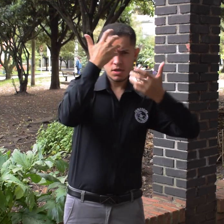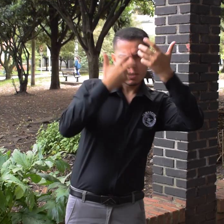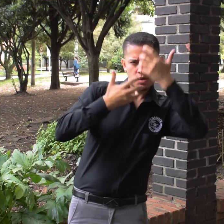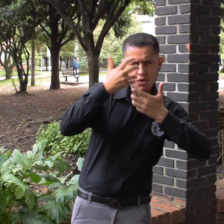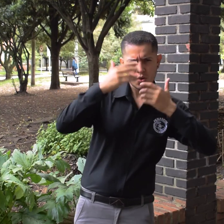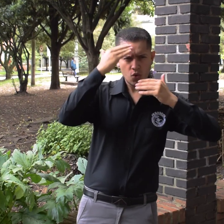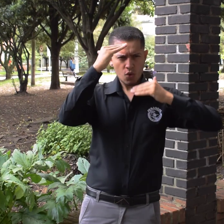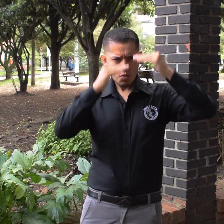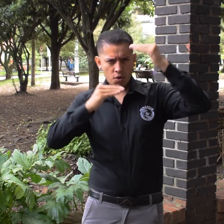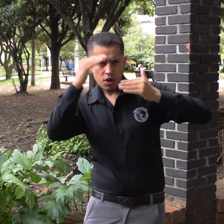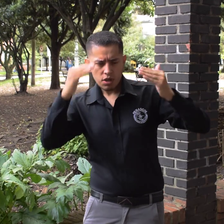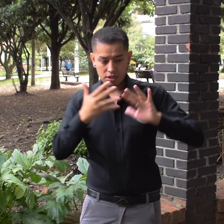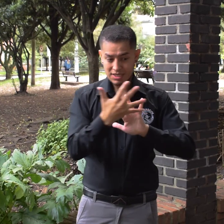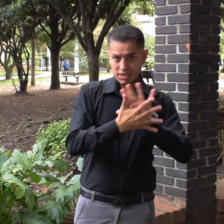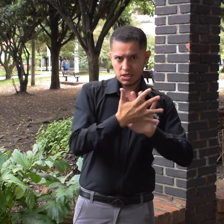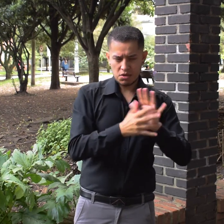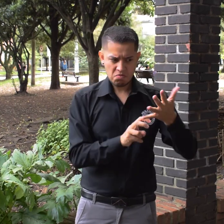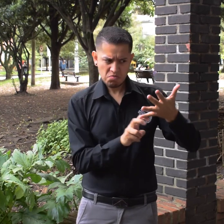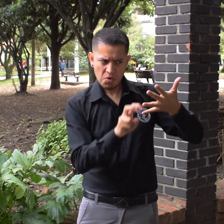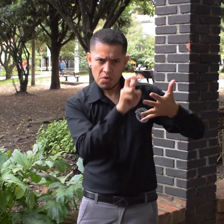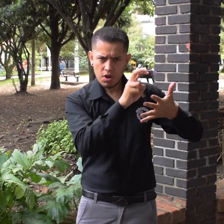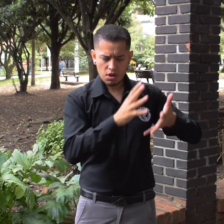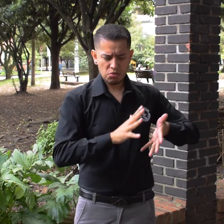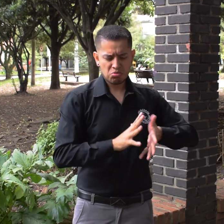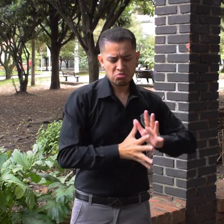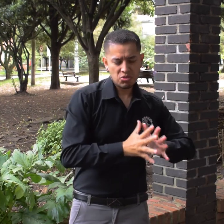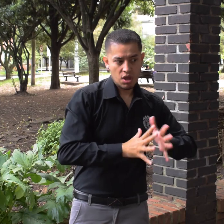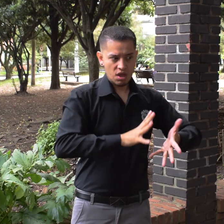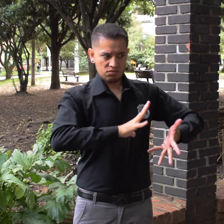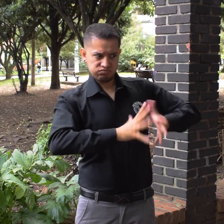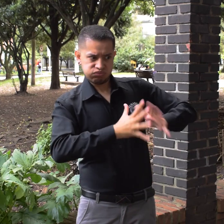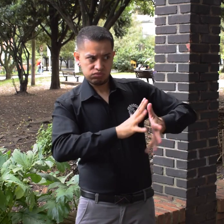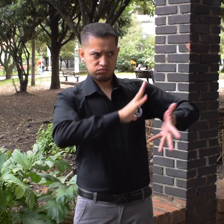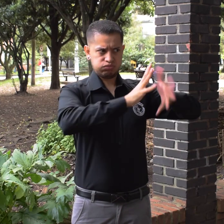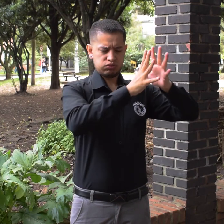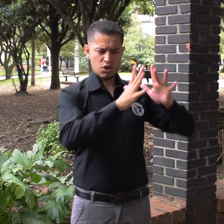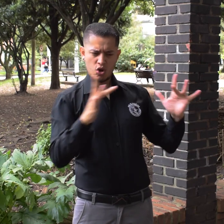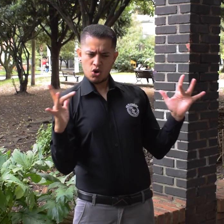Fenascol tiene la evaluación de competencias lingüísticas de lengua de señas colombiana.